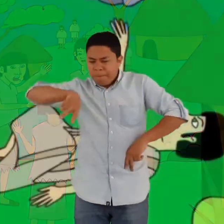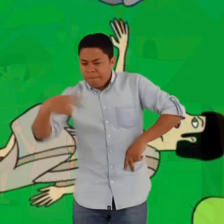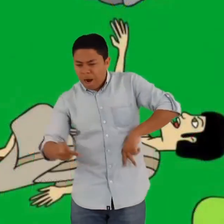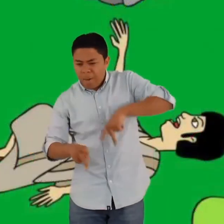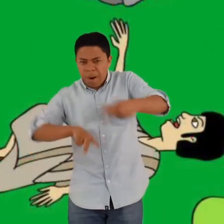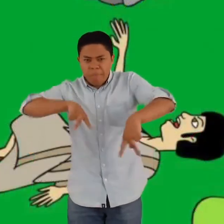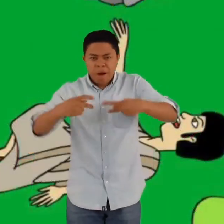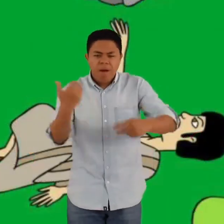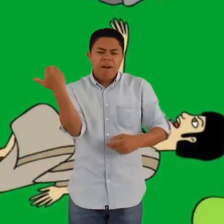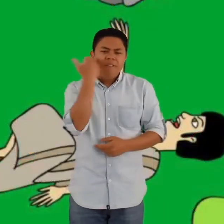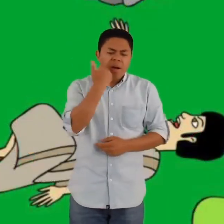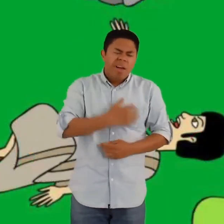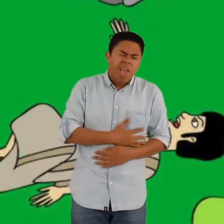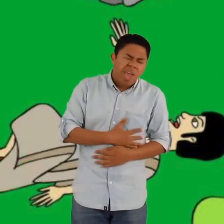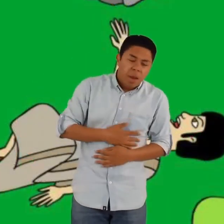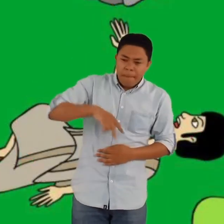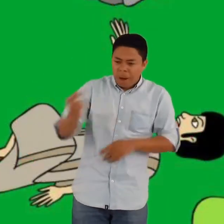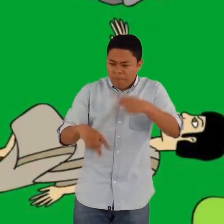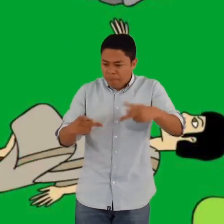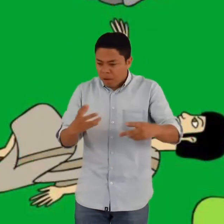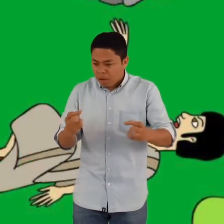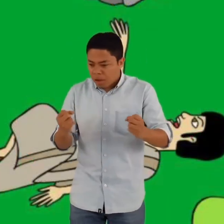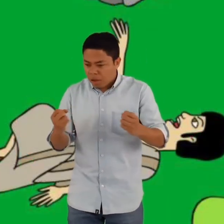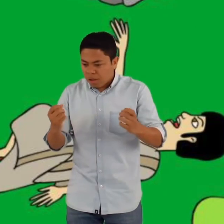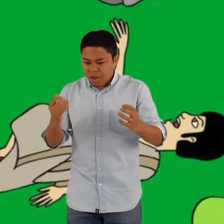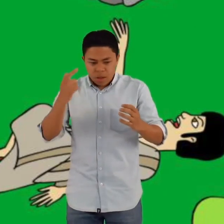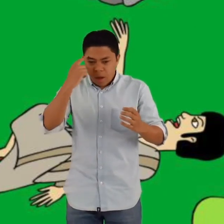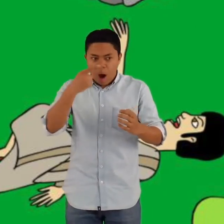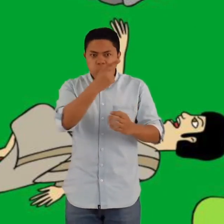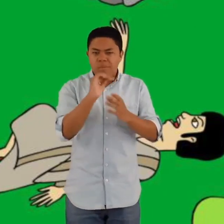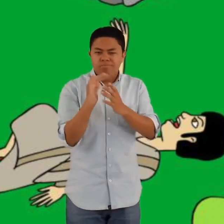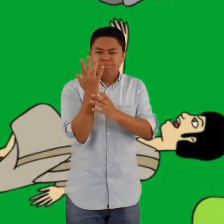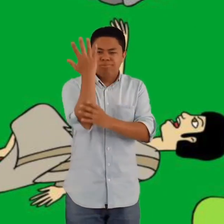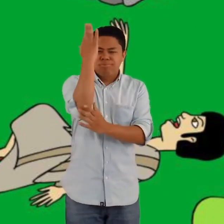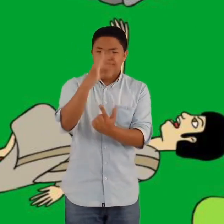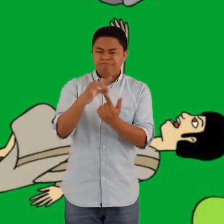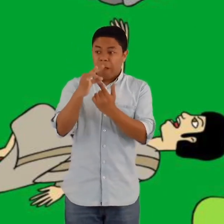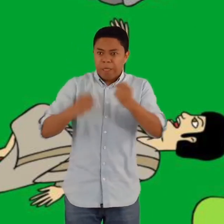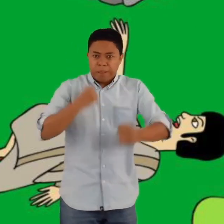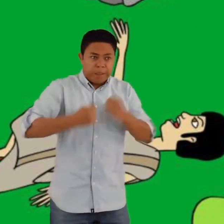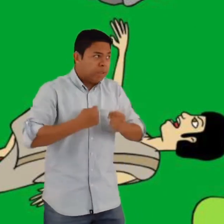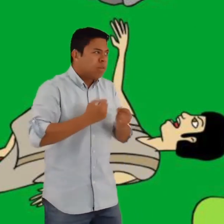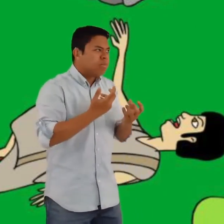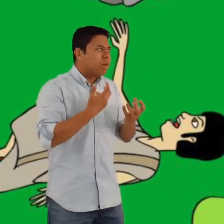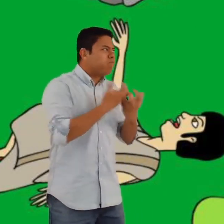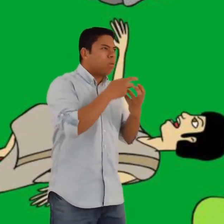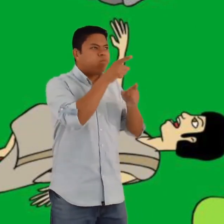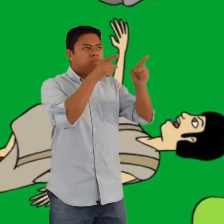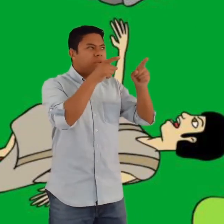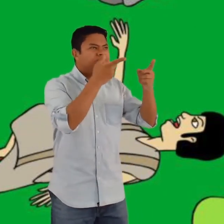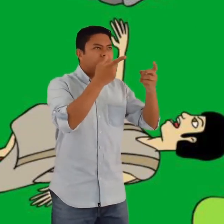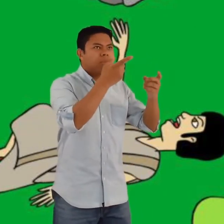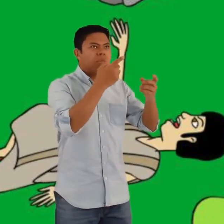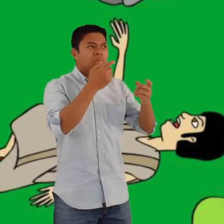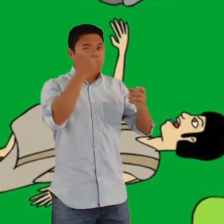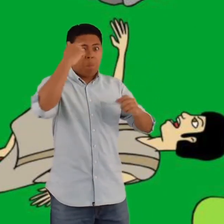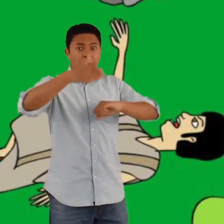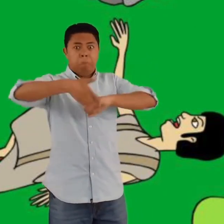algunas hierbas para sanarlos, sin estar seguros de las indicadas. Las machacaron y se las dieron a los enfermos, pero no se